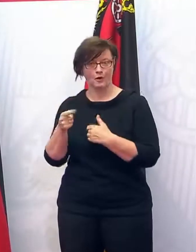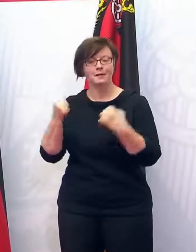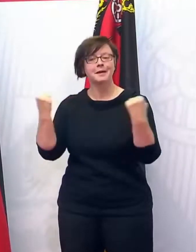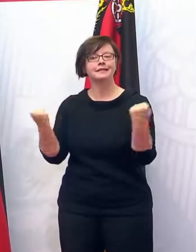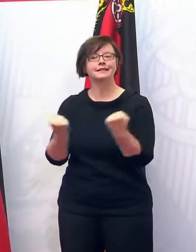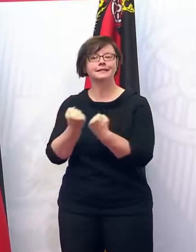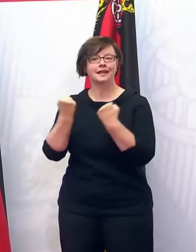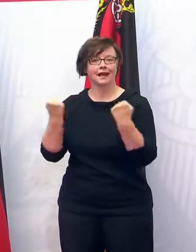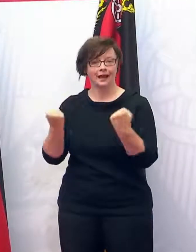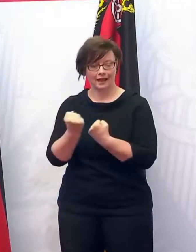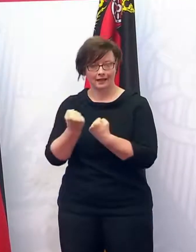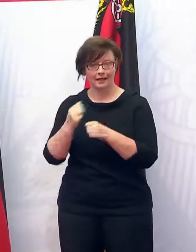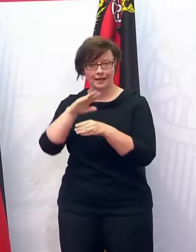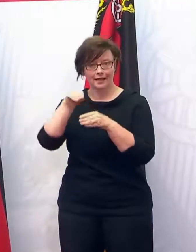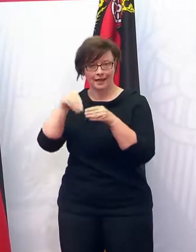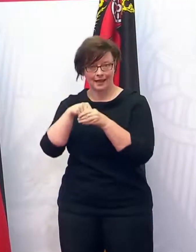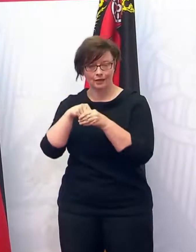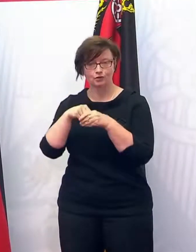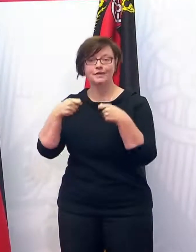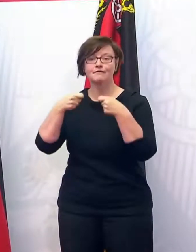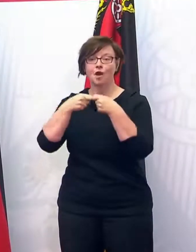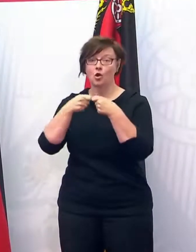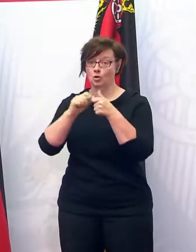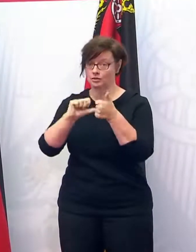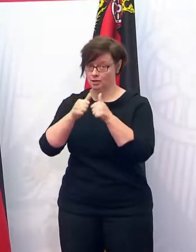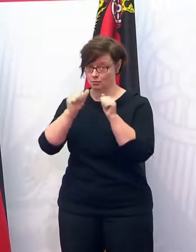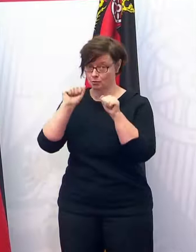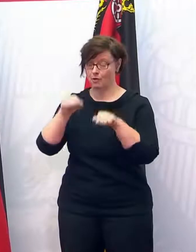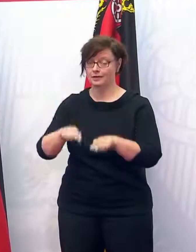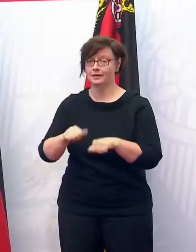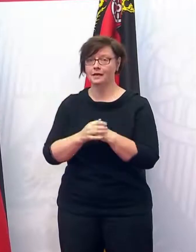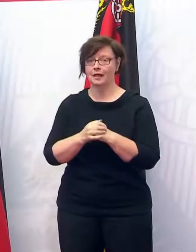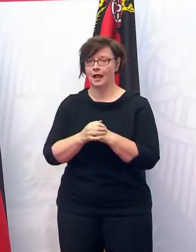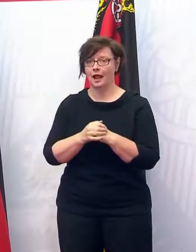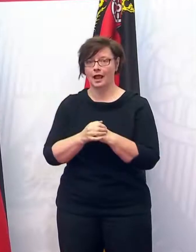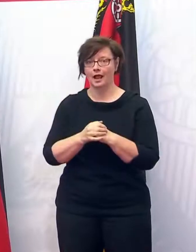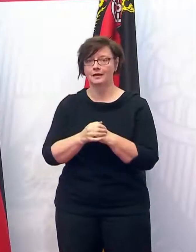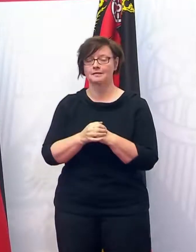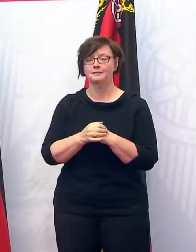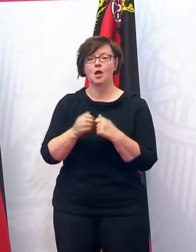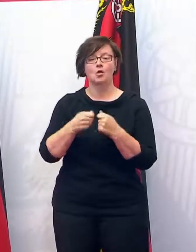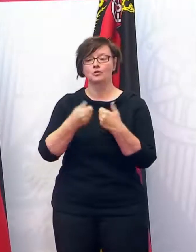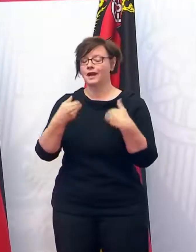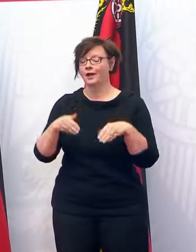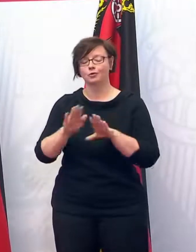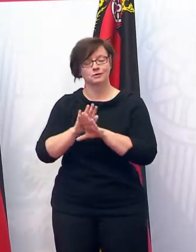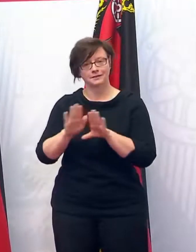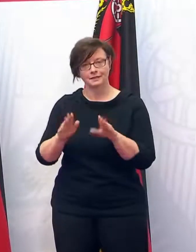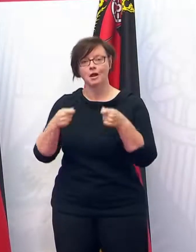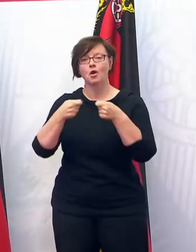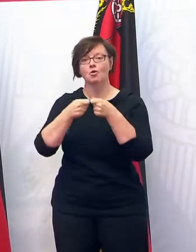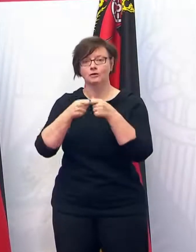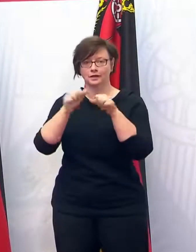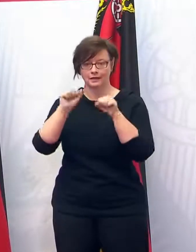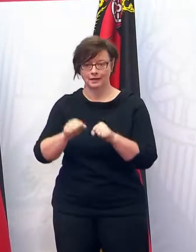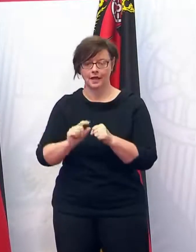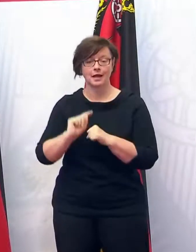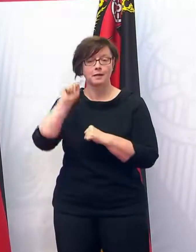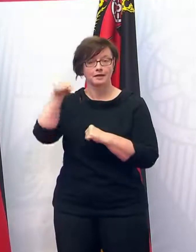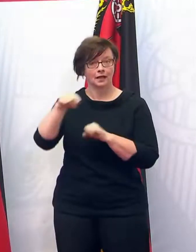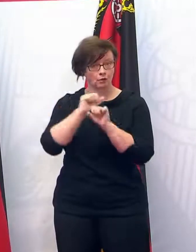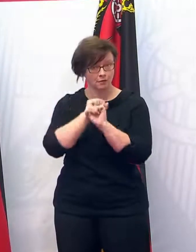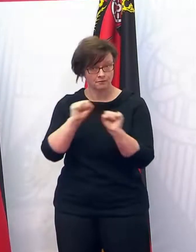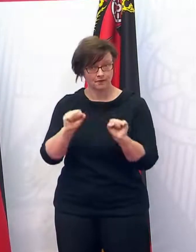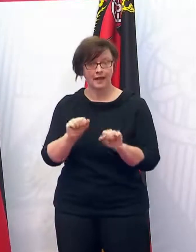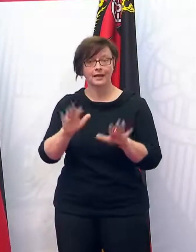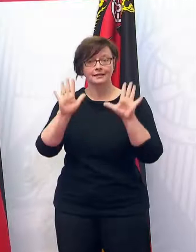Training inklusive Kontaktsport. Also wir haben das jetzt nicht mehr reduziert auf kontaktlosen Sport. Da gilt im Freien mit